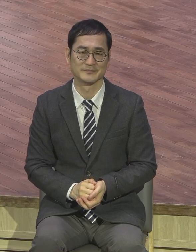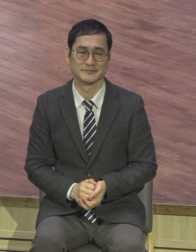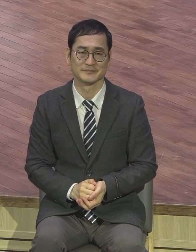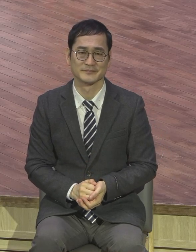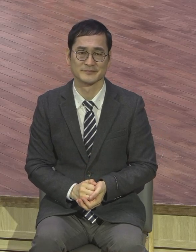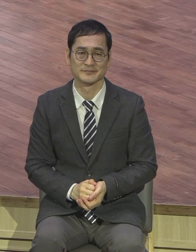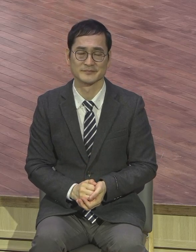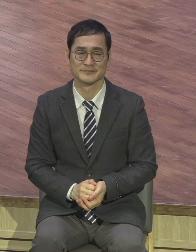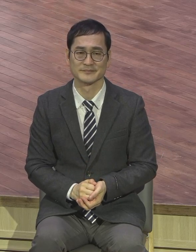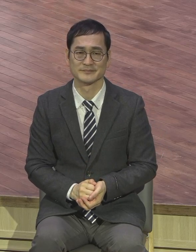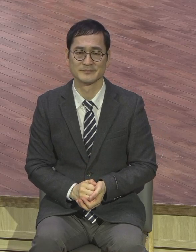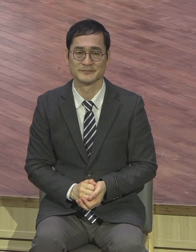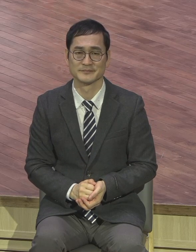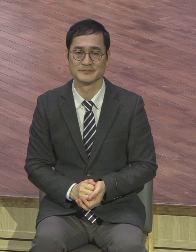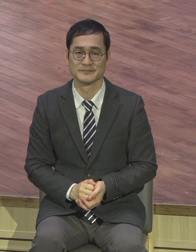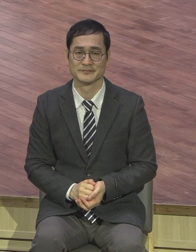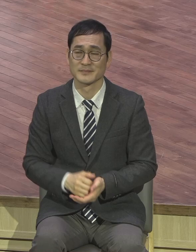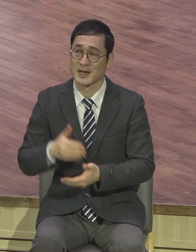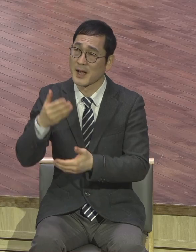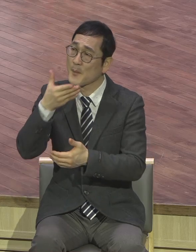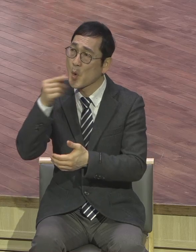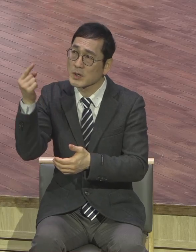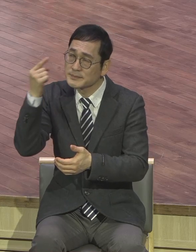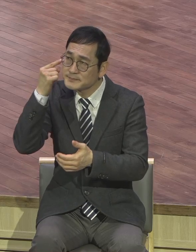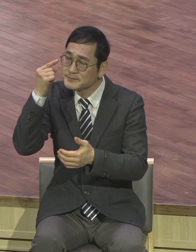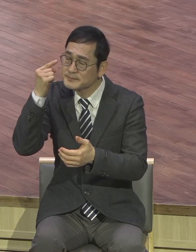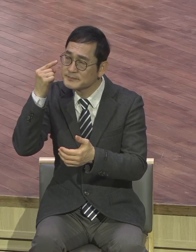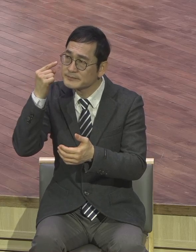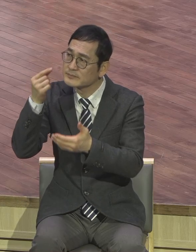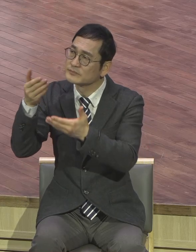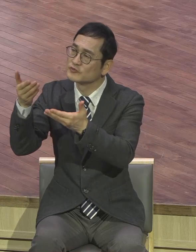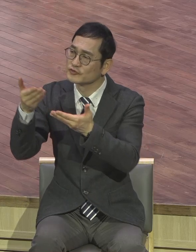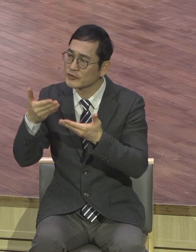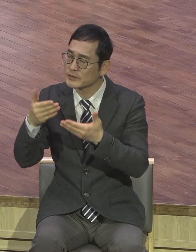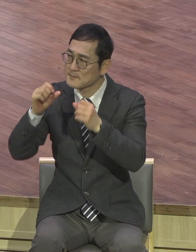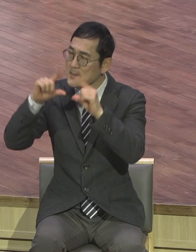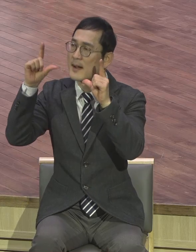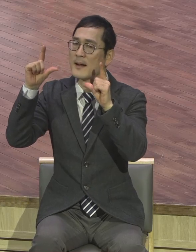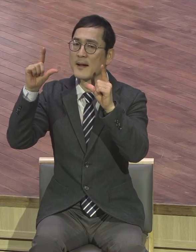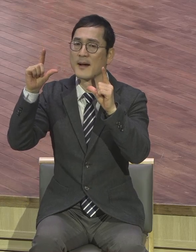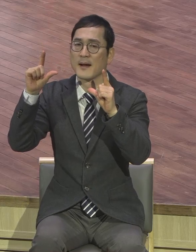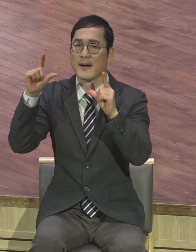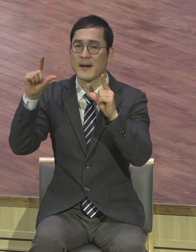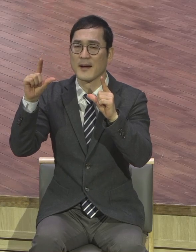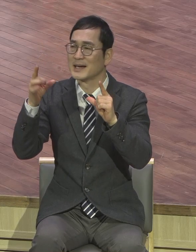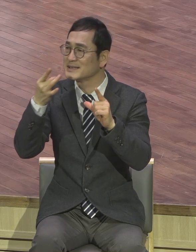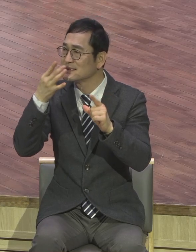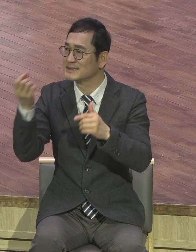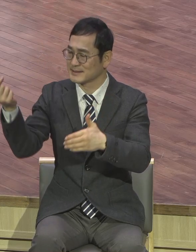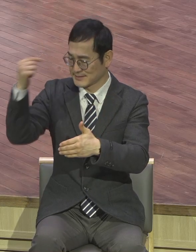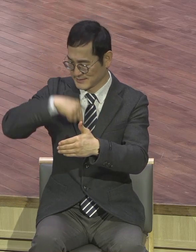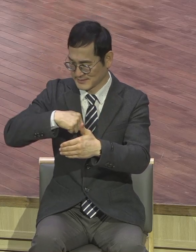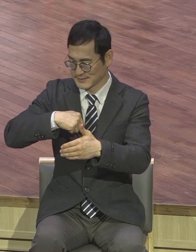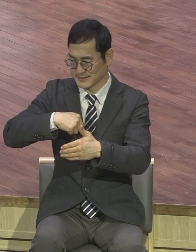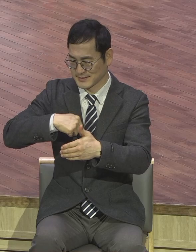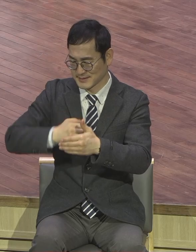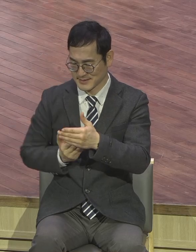해주었다. 생명 가진 게다시와 같이 내가 복음을 가졌다. 예수 생명 가졌다. 그러면 누룩과 같이